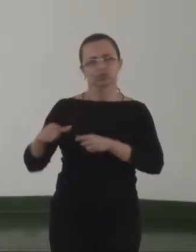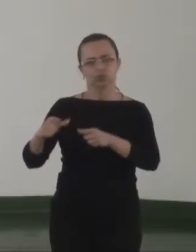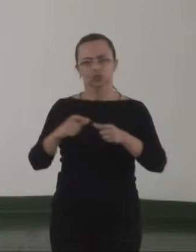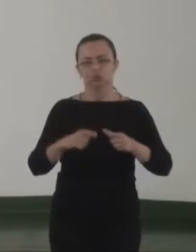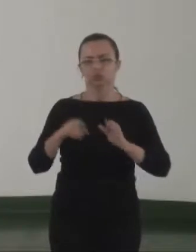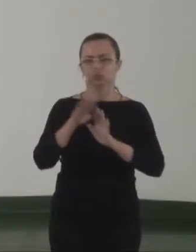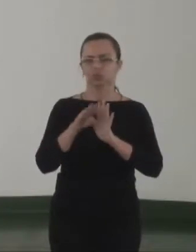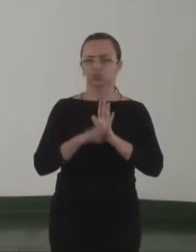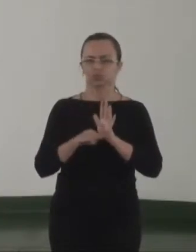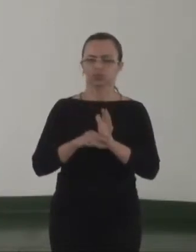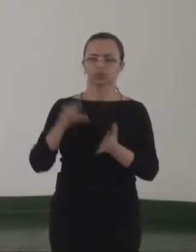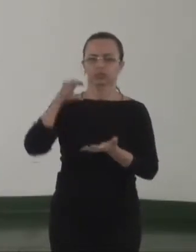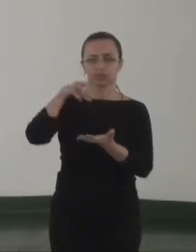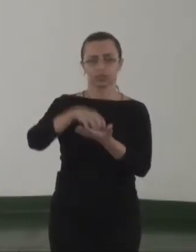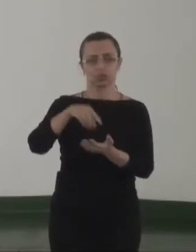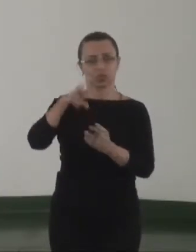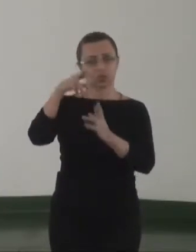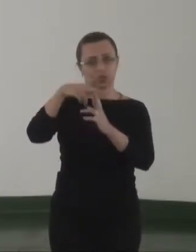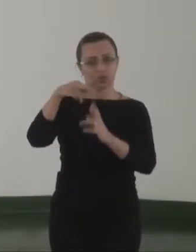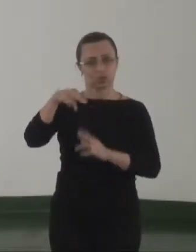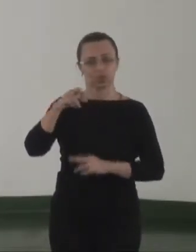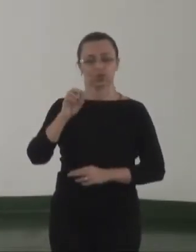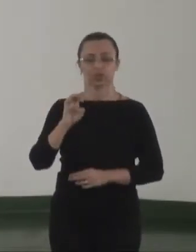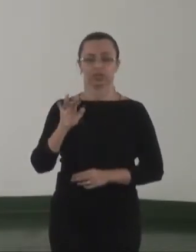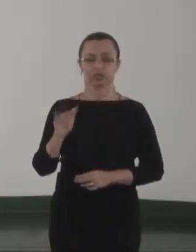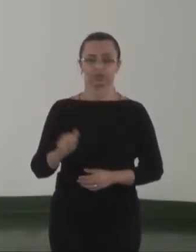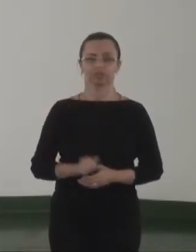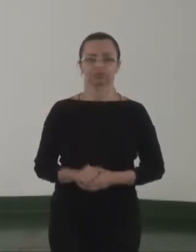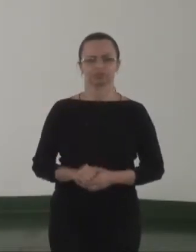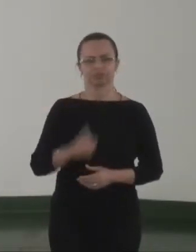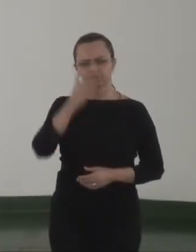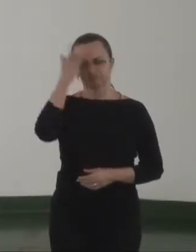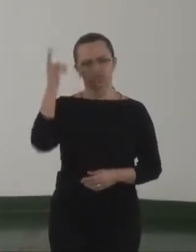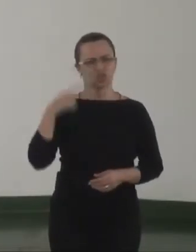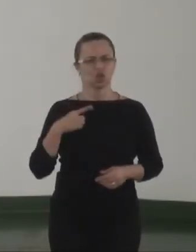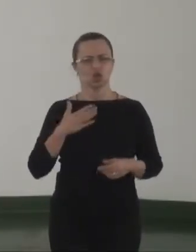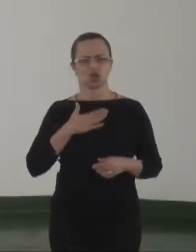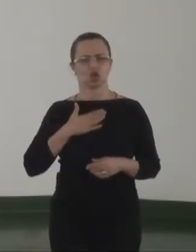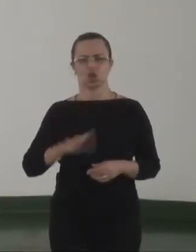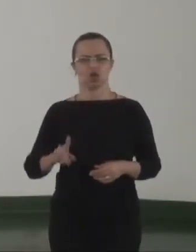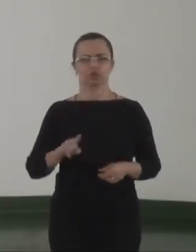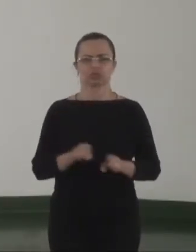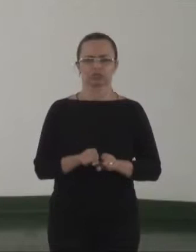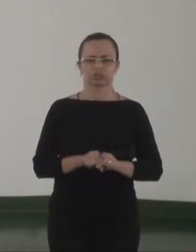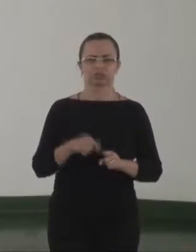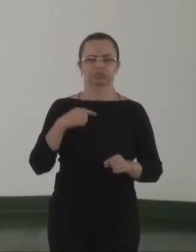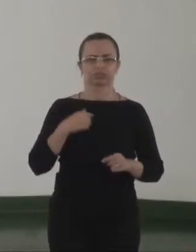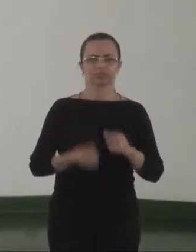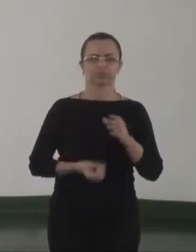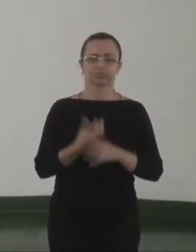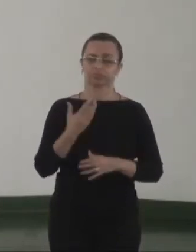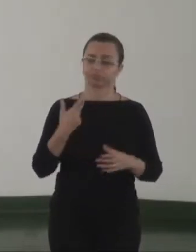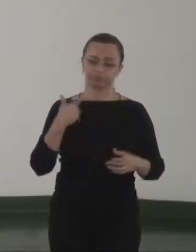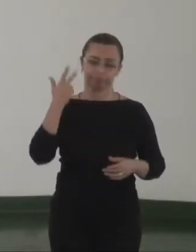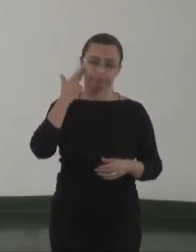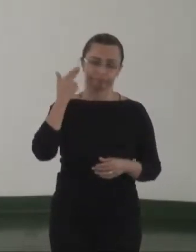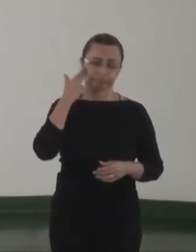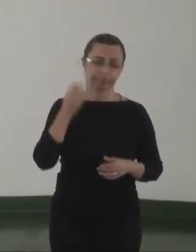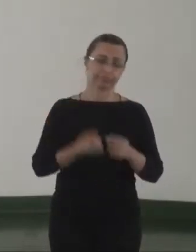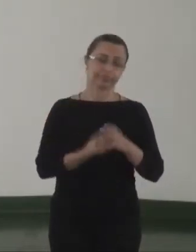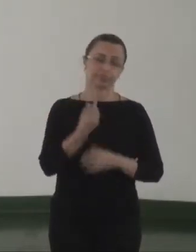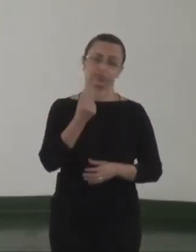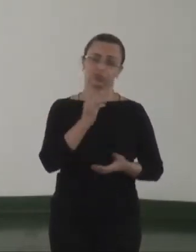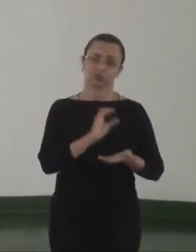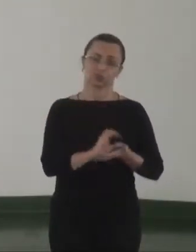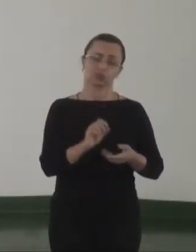dos programas, dos centros de referência. Tem muita gente que é contra a constituição, isso é muito natural, de fundos,